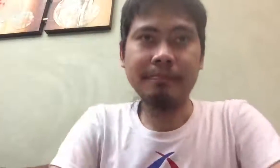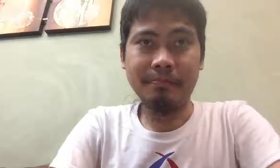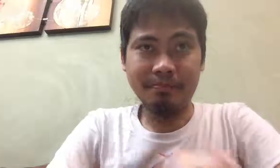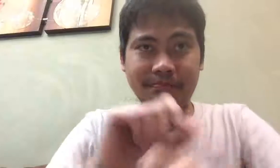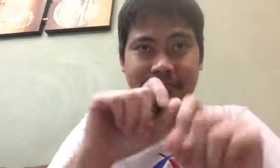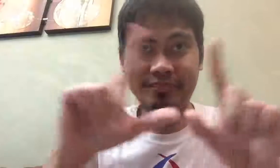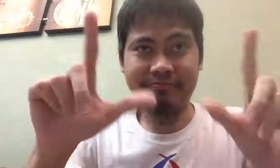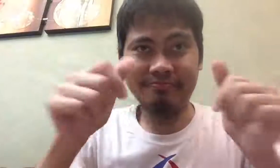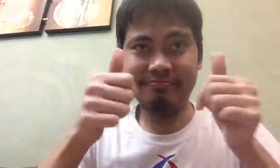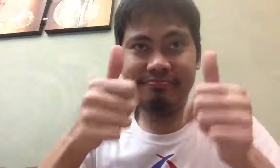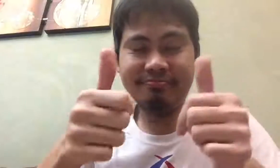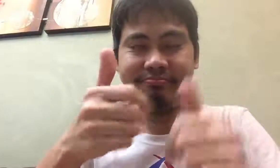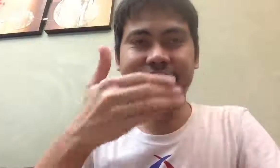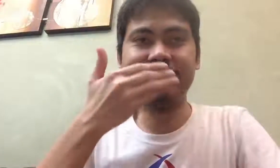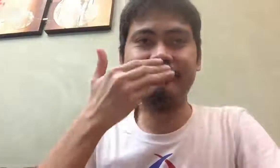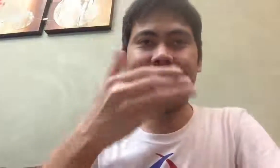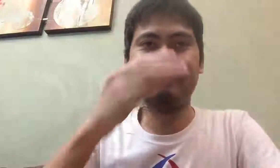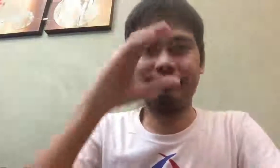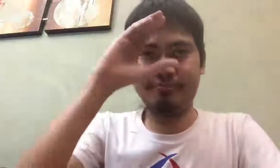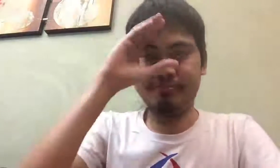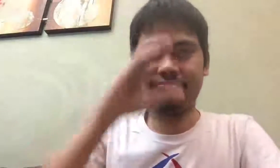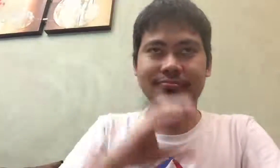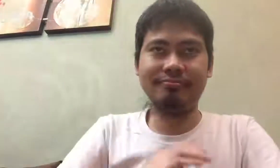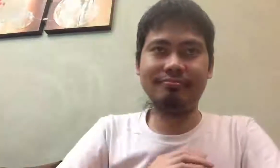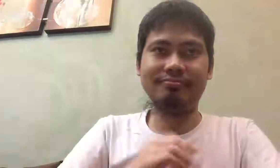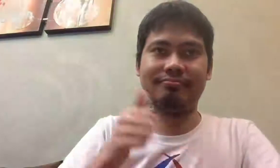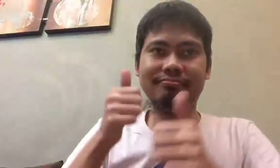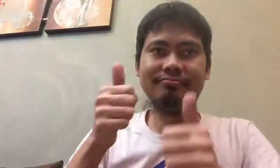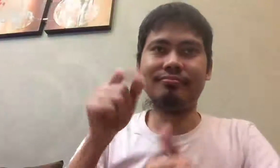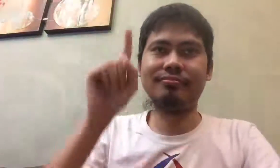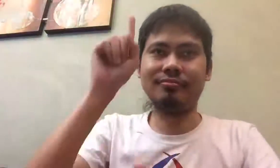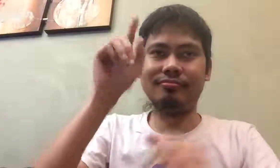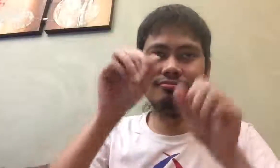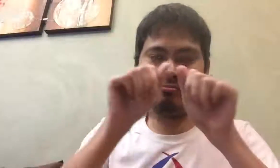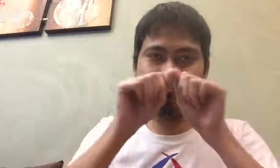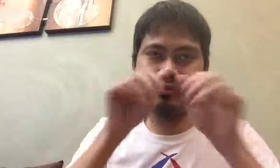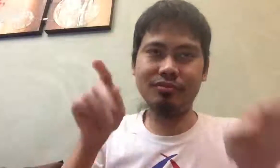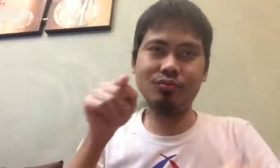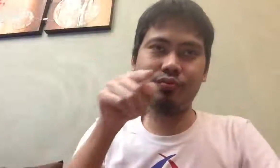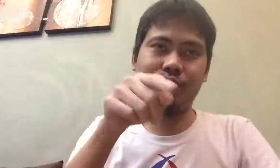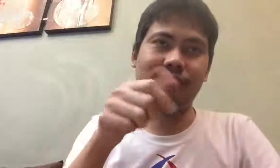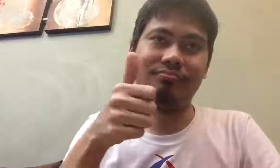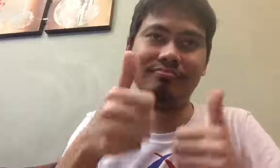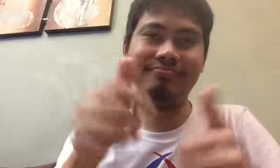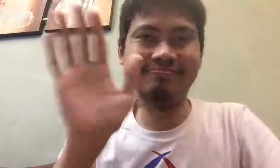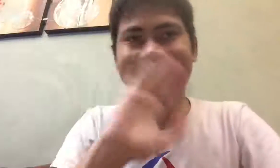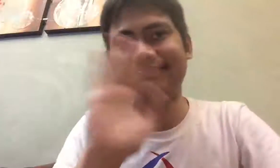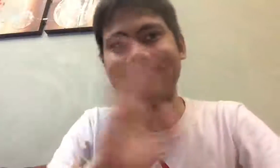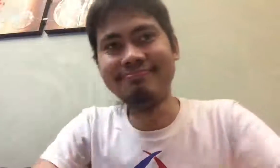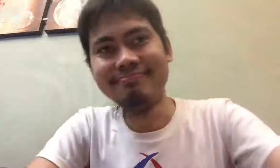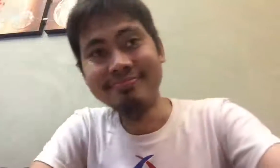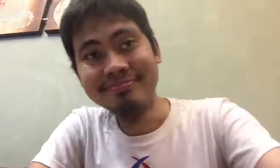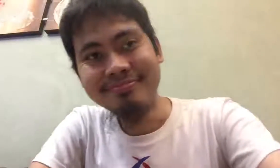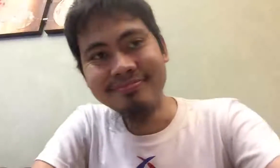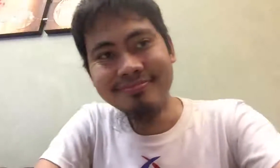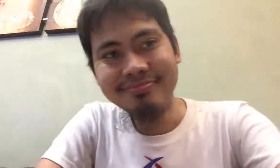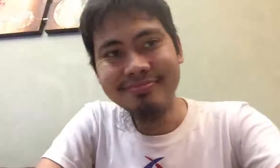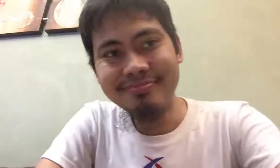Maraming salamat sa iyo John Pasuta Wala pang kalahami ng mga residente ng barangay tatalol sa Quezon